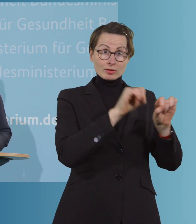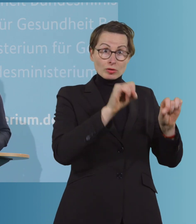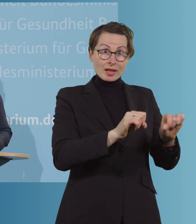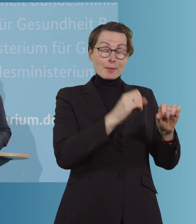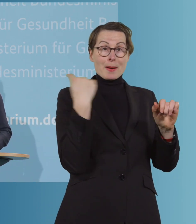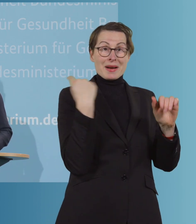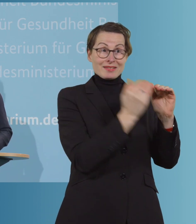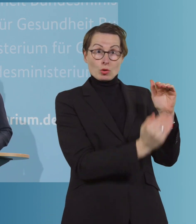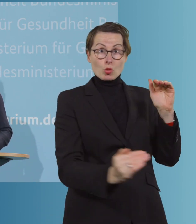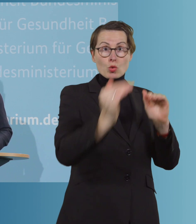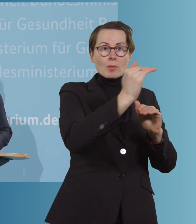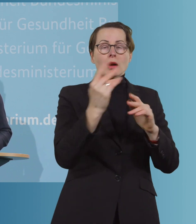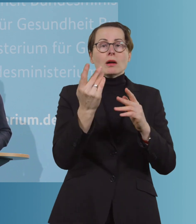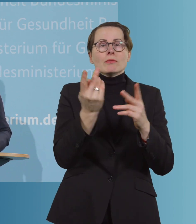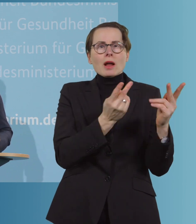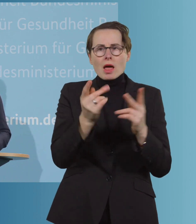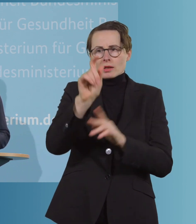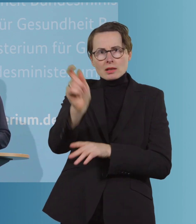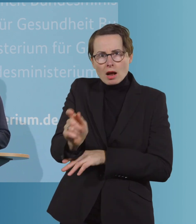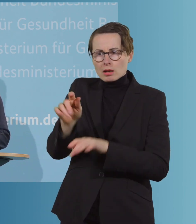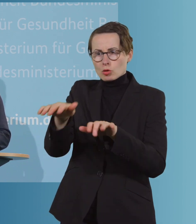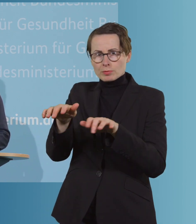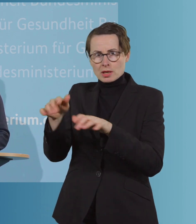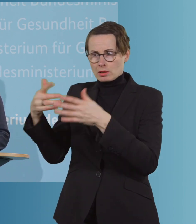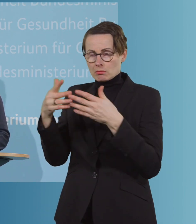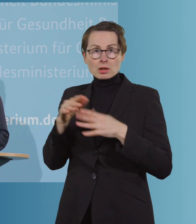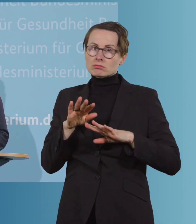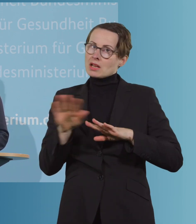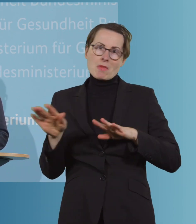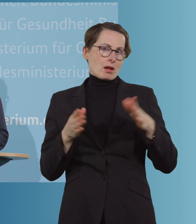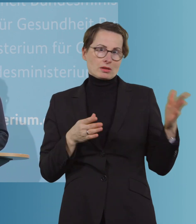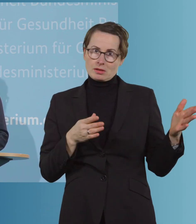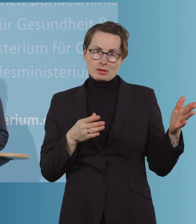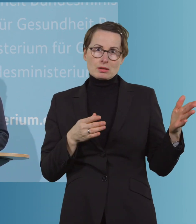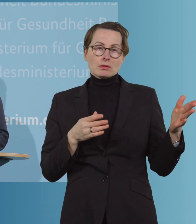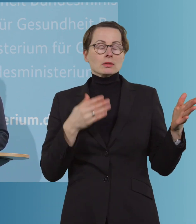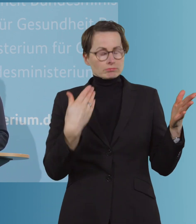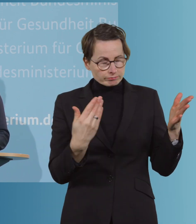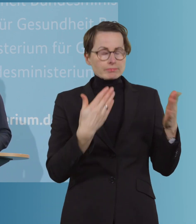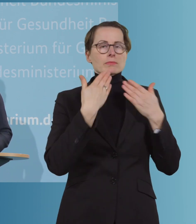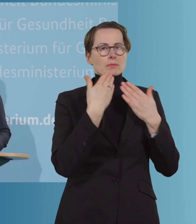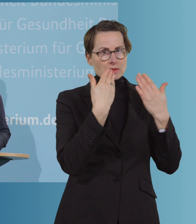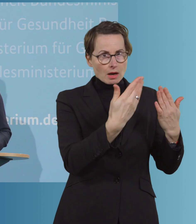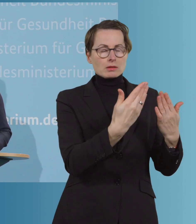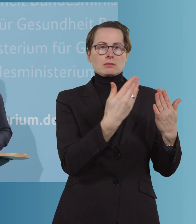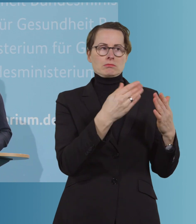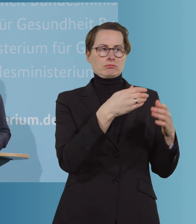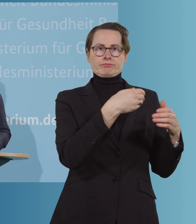wir es in Großbritannien, Italien oder den Vereinigten Staaten gesehen haben. Und das haben wir eben vor allem auch den dort Beschäftigten zu